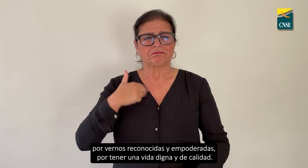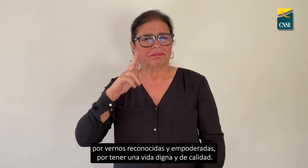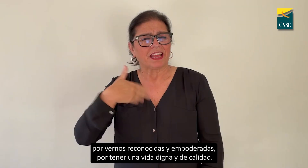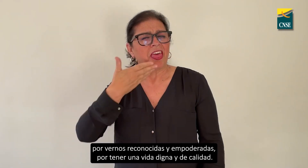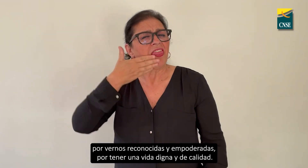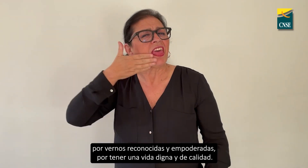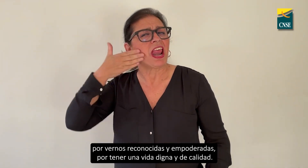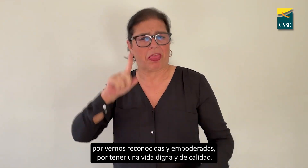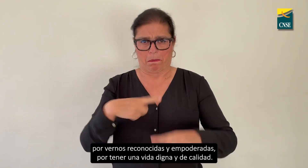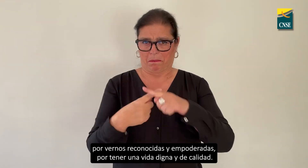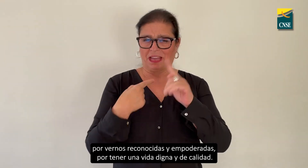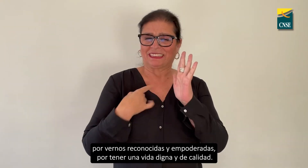calidad.